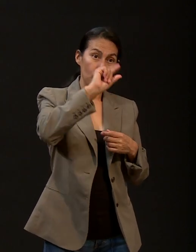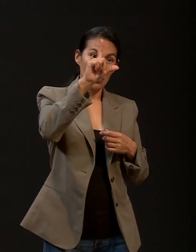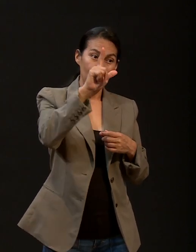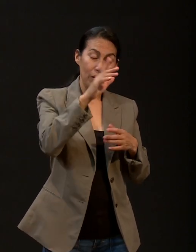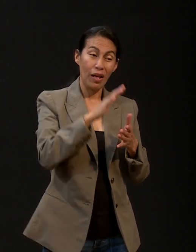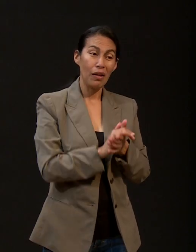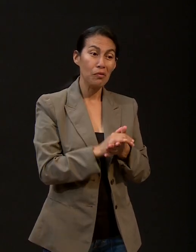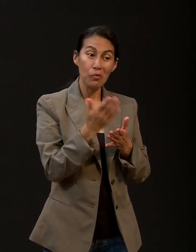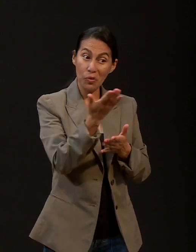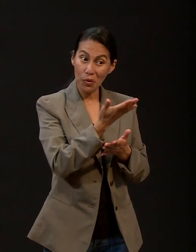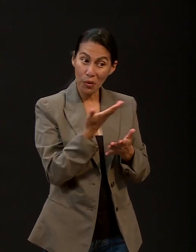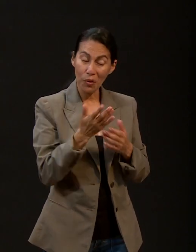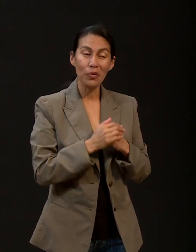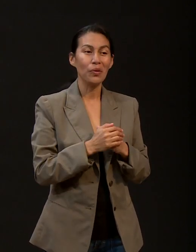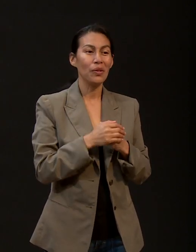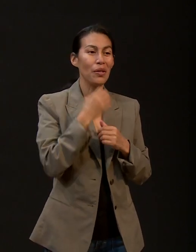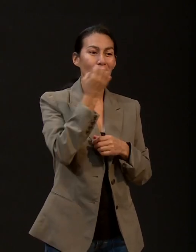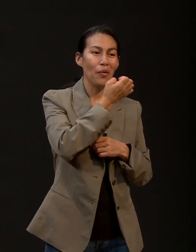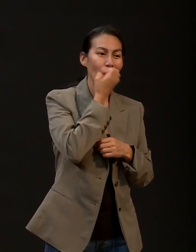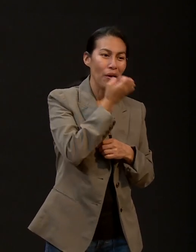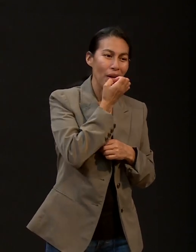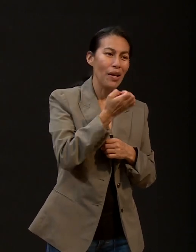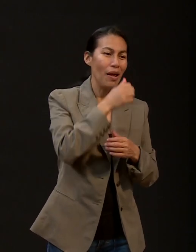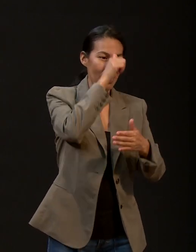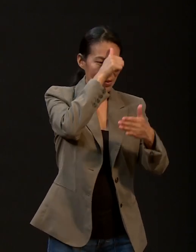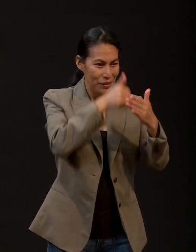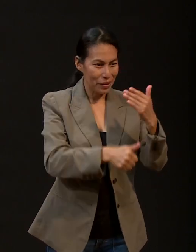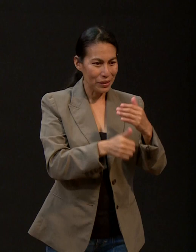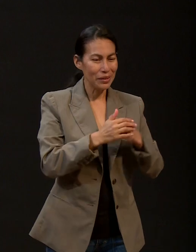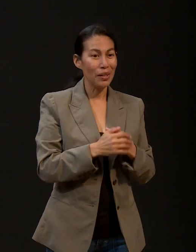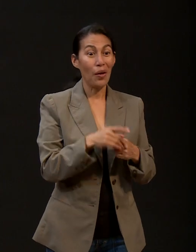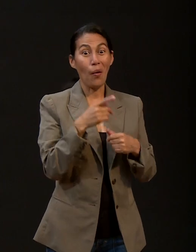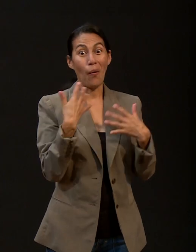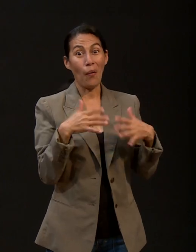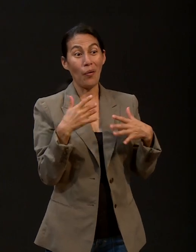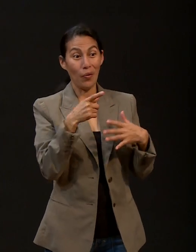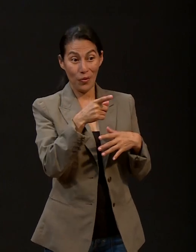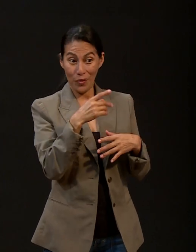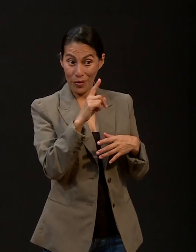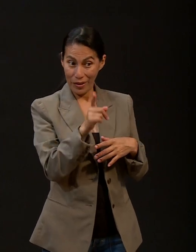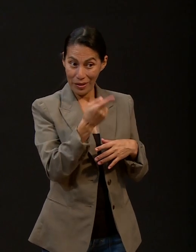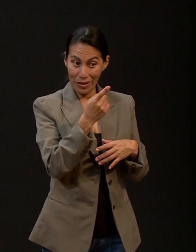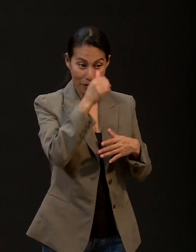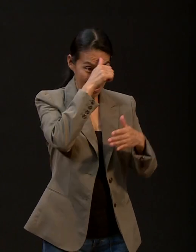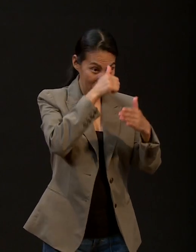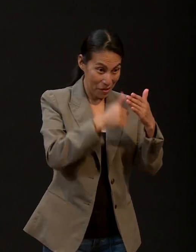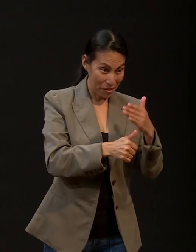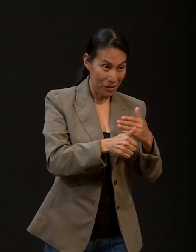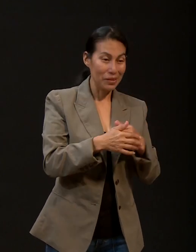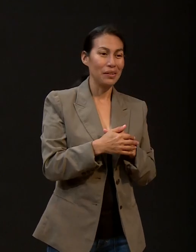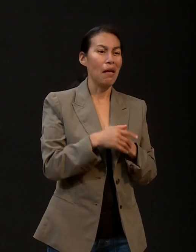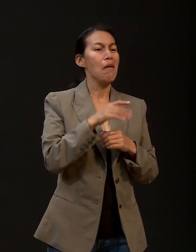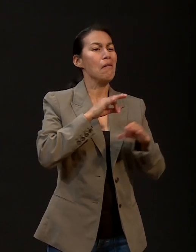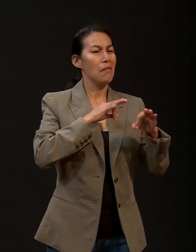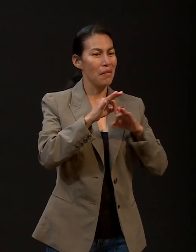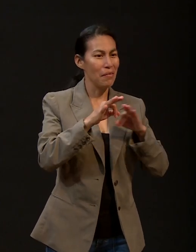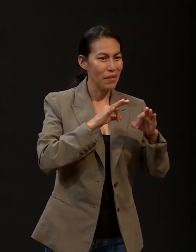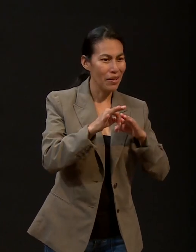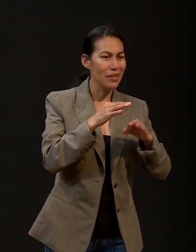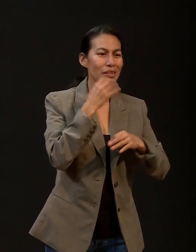también. Tú eres hija del sistema educativo adventista. Sí, propiedad adventista. Y trabajas para